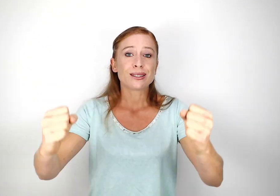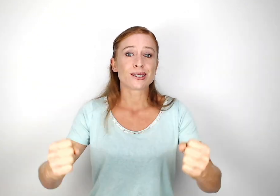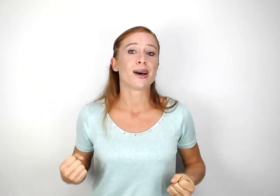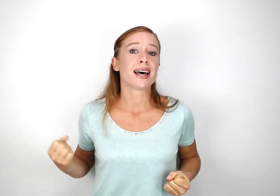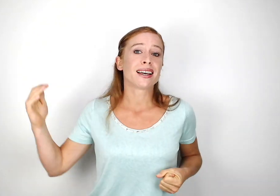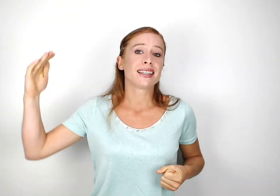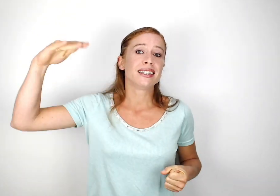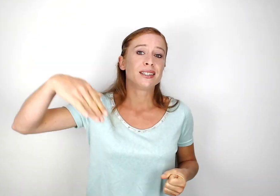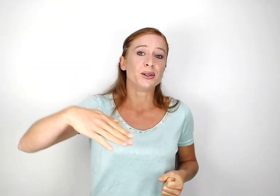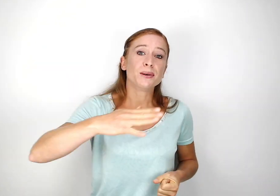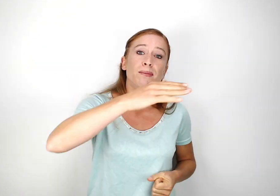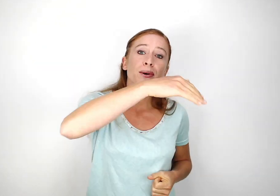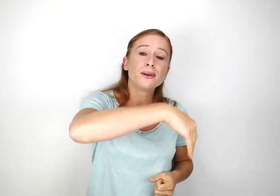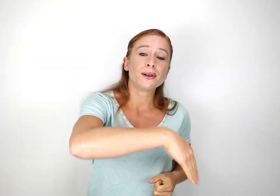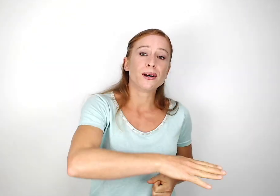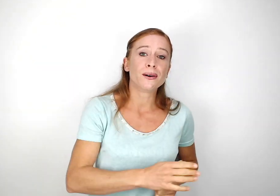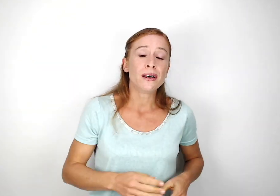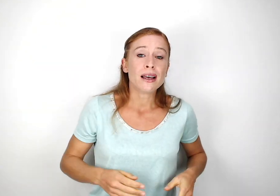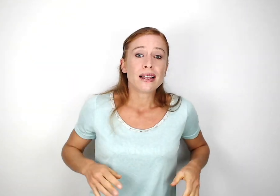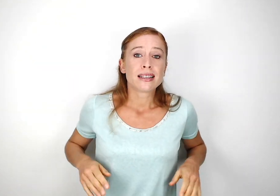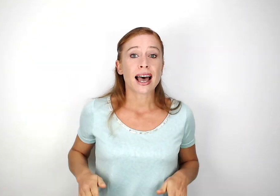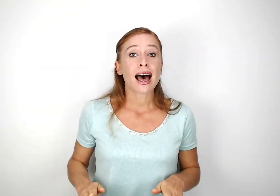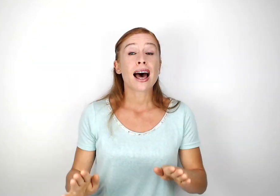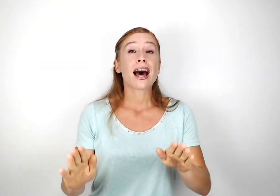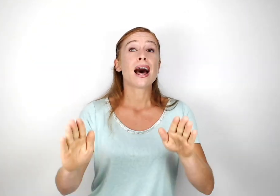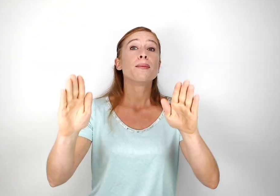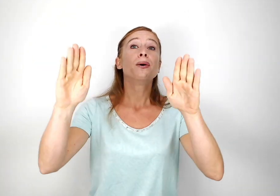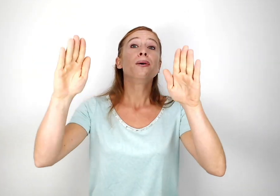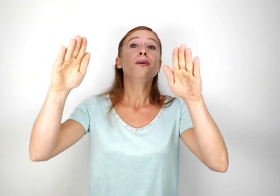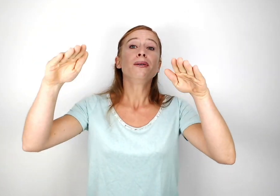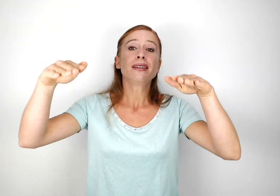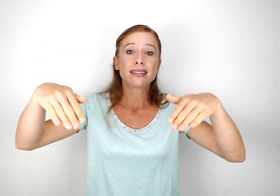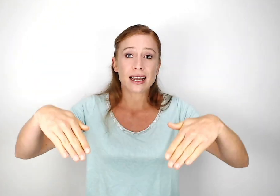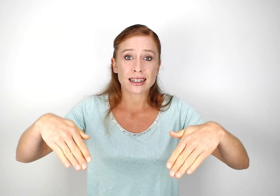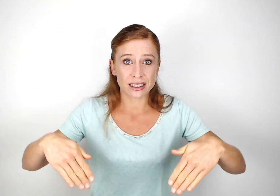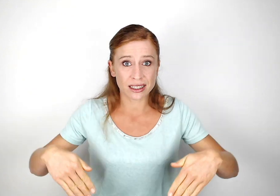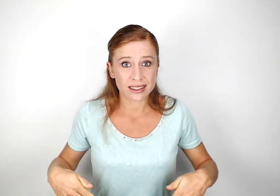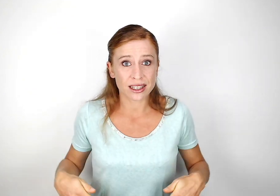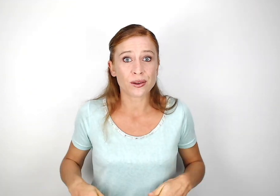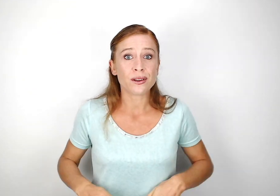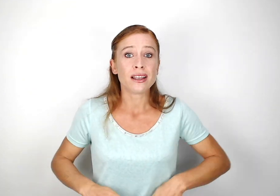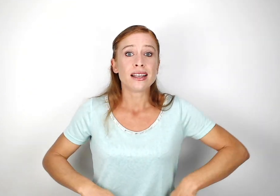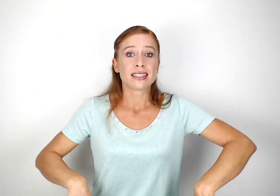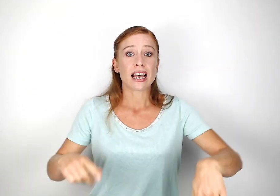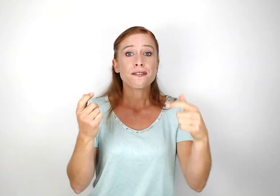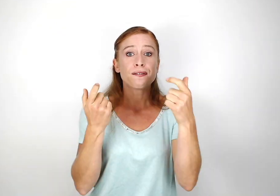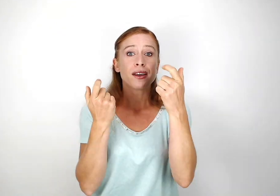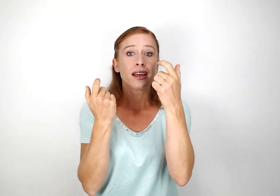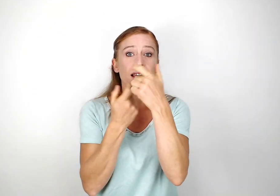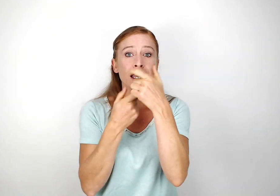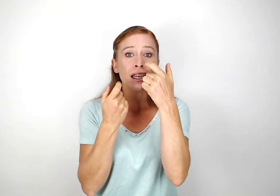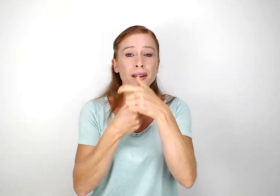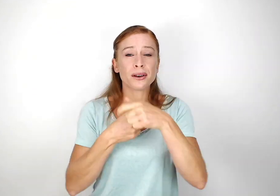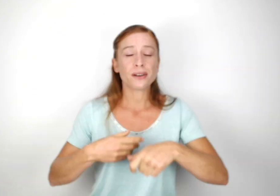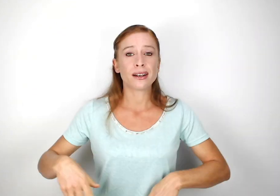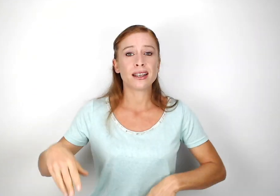Balançoire et toboggan, ça monte, ça descend. Ça fait rire les